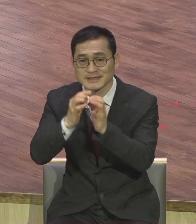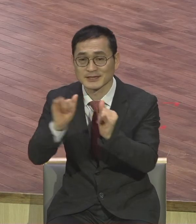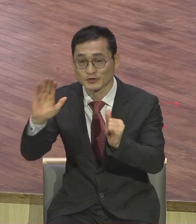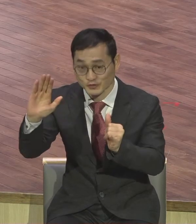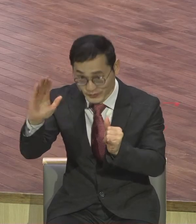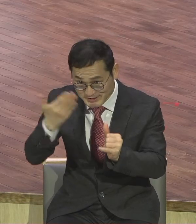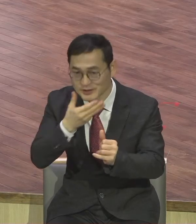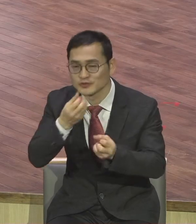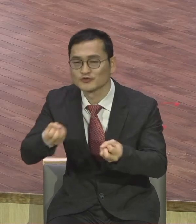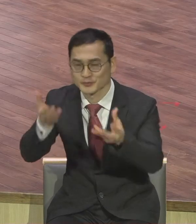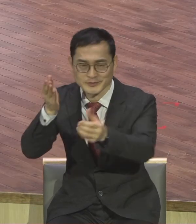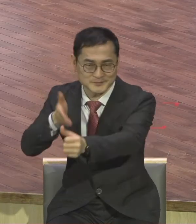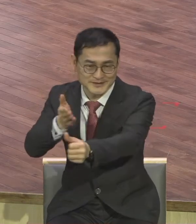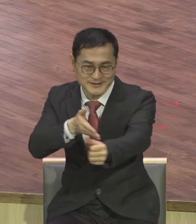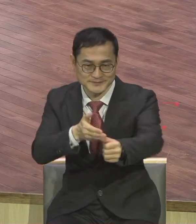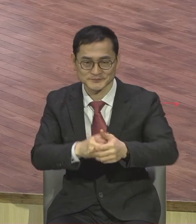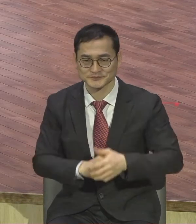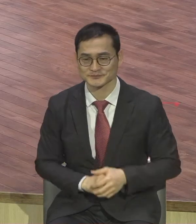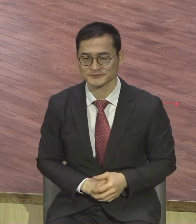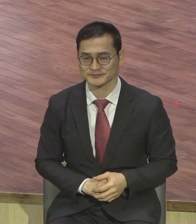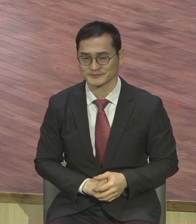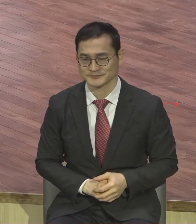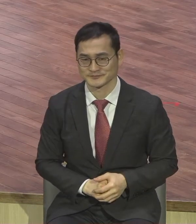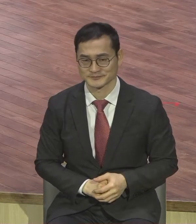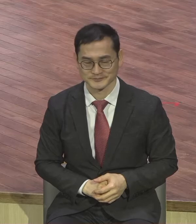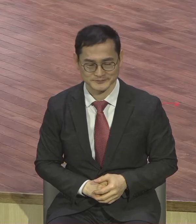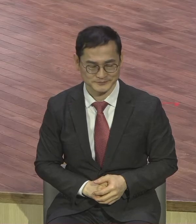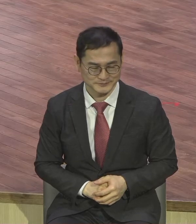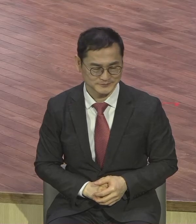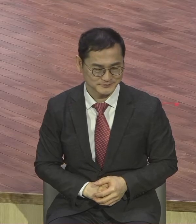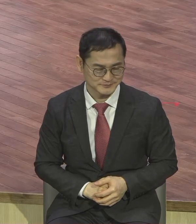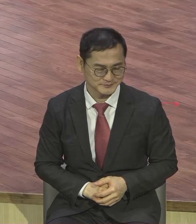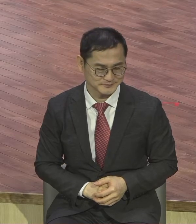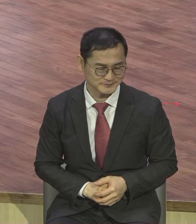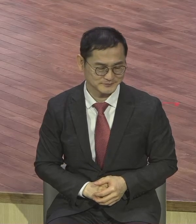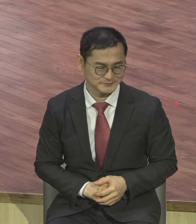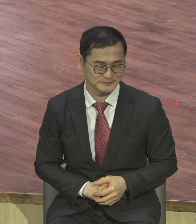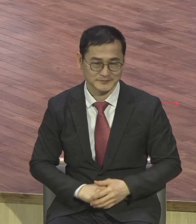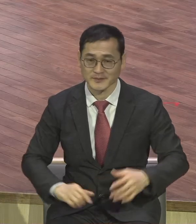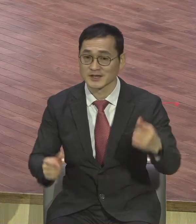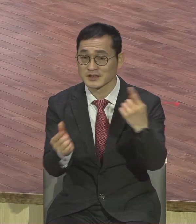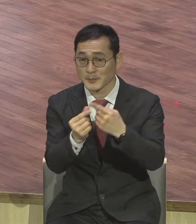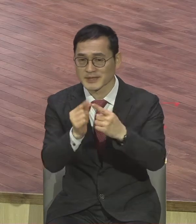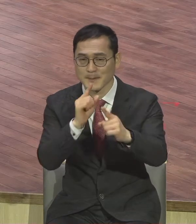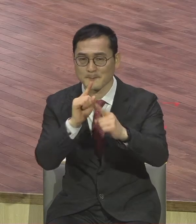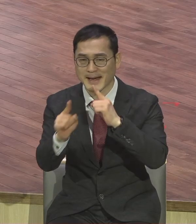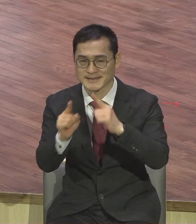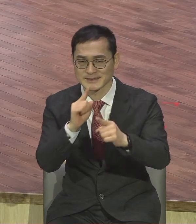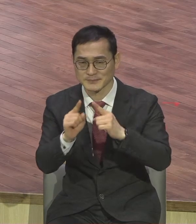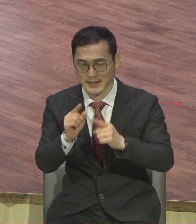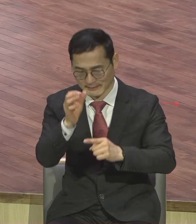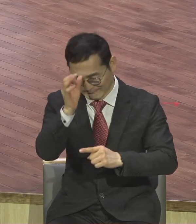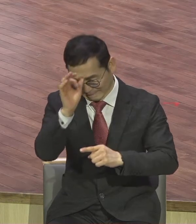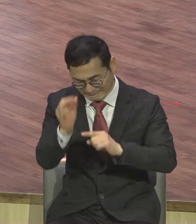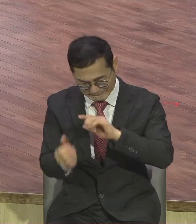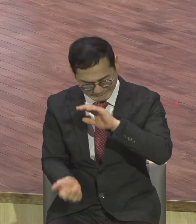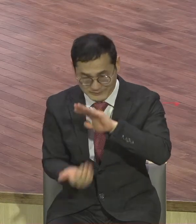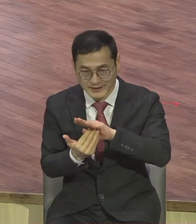그럼 첫째로 말씀의 달인입니다 52절을 봅니다 예수께서 이러시되